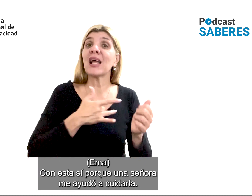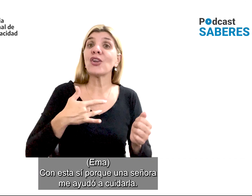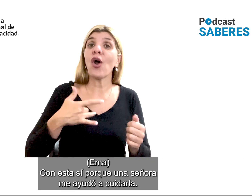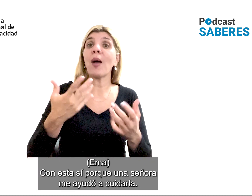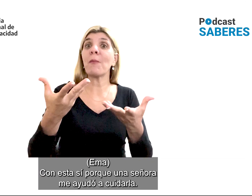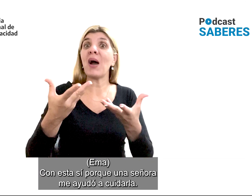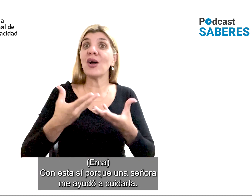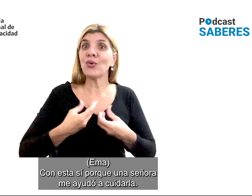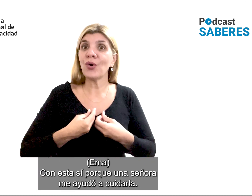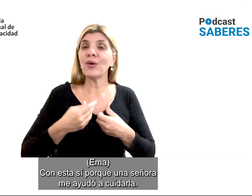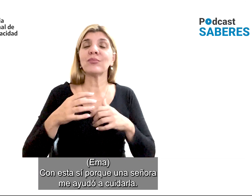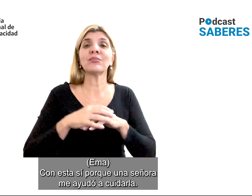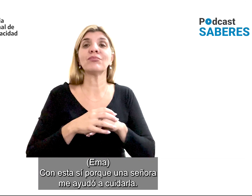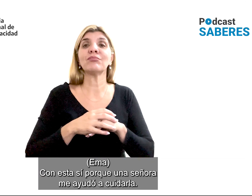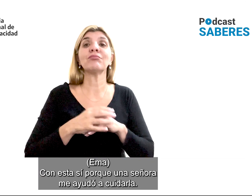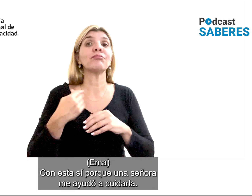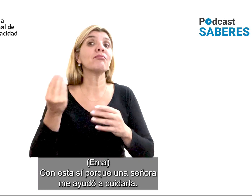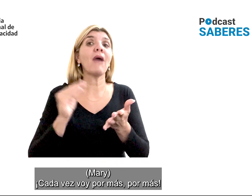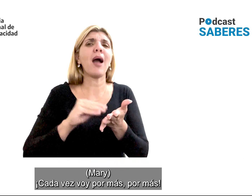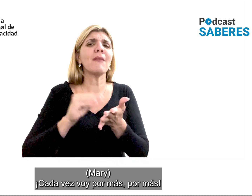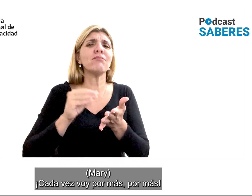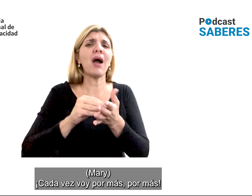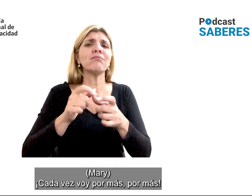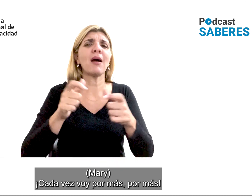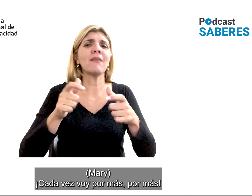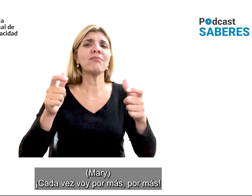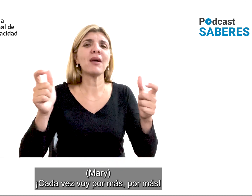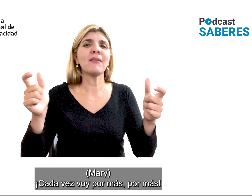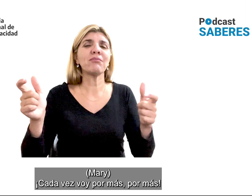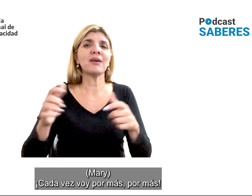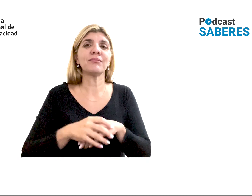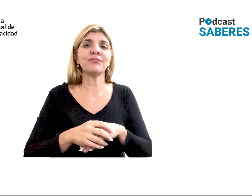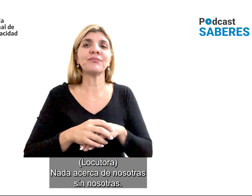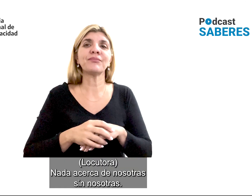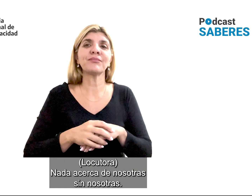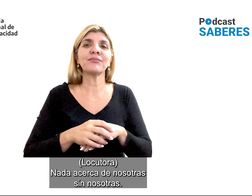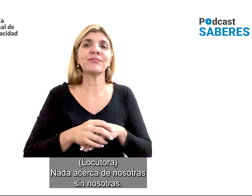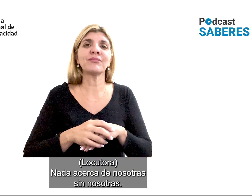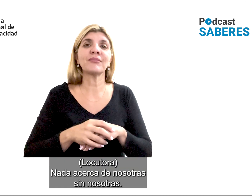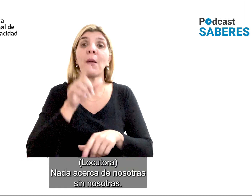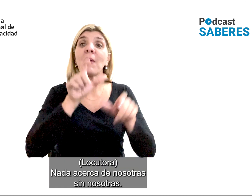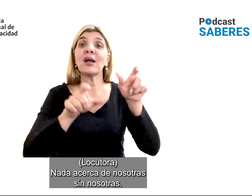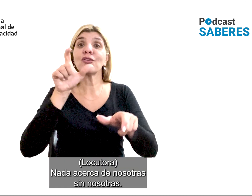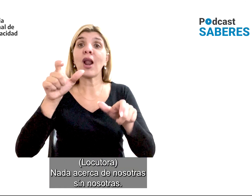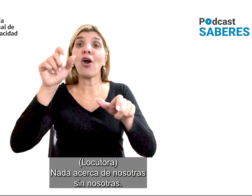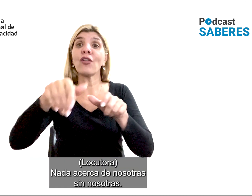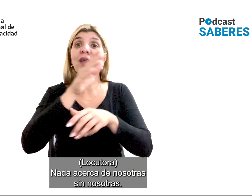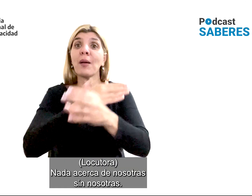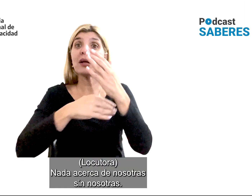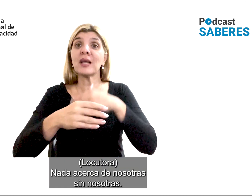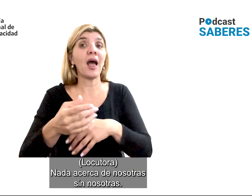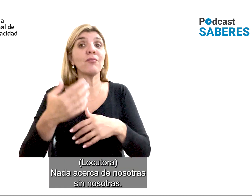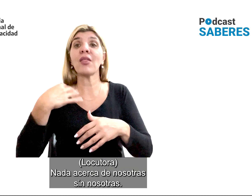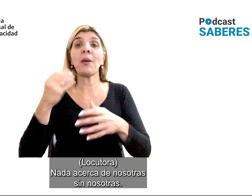Con esta siempre con la señora me ayudó a cuidarnos. Que cada vez voto por más, por más. Nada acerca de